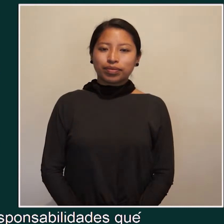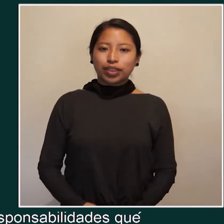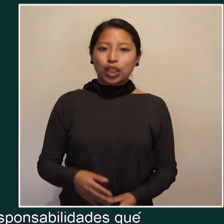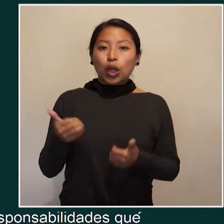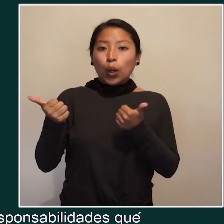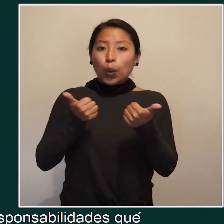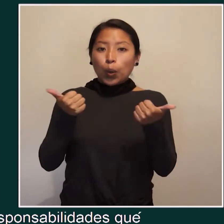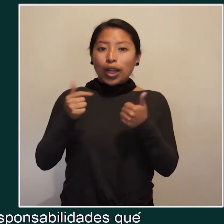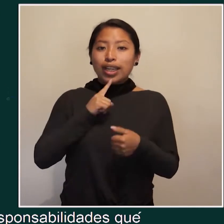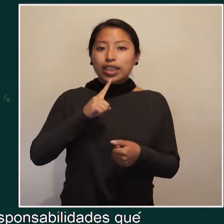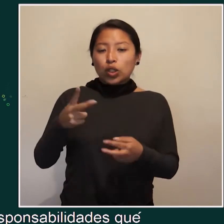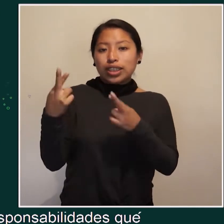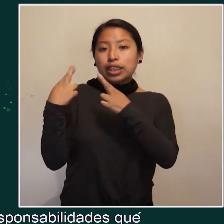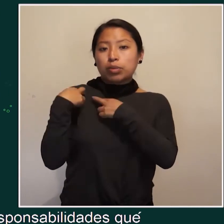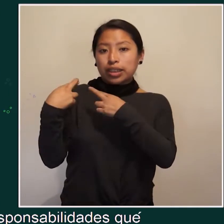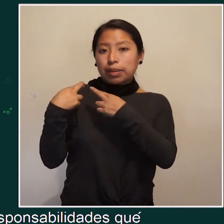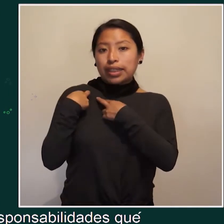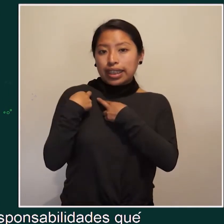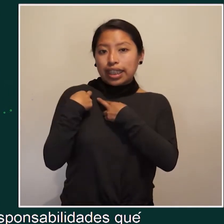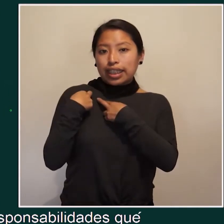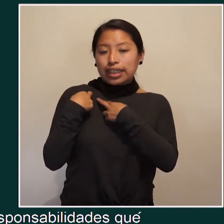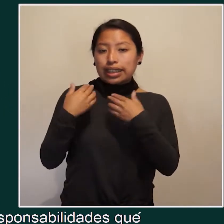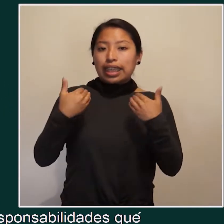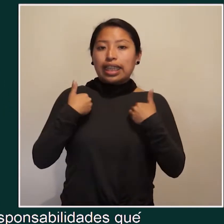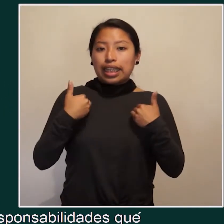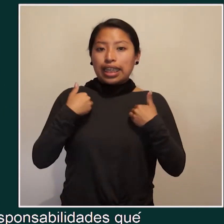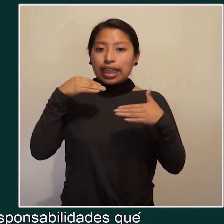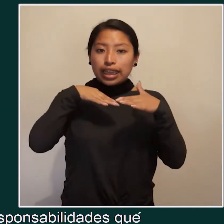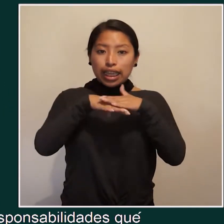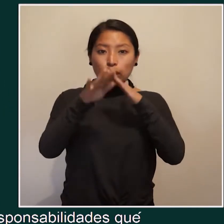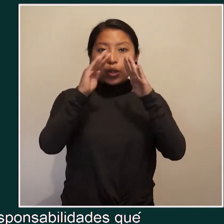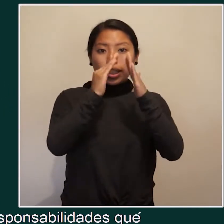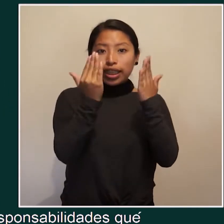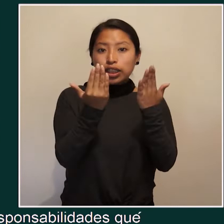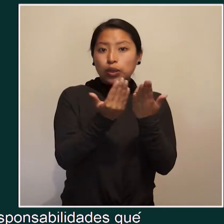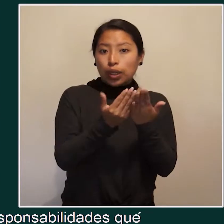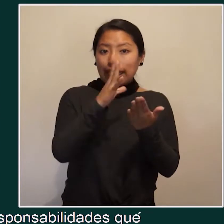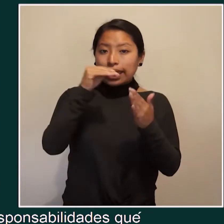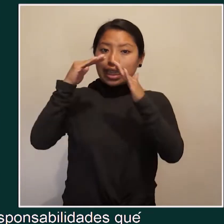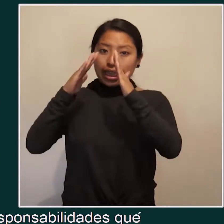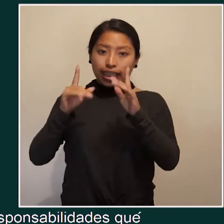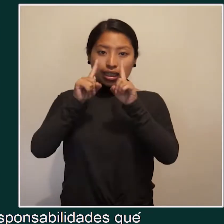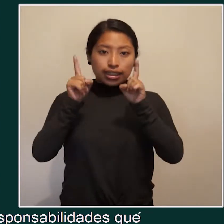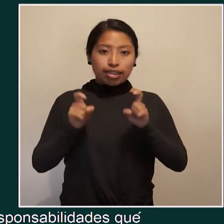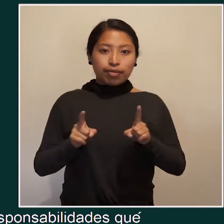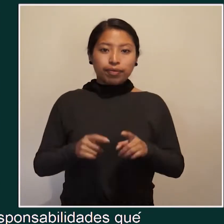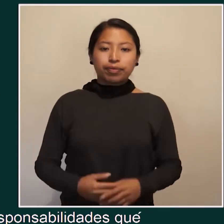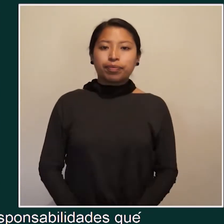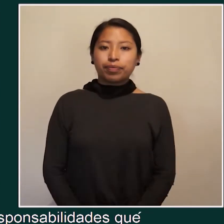¿Cuáles son las responsabilidades que tienen en la unidad educativa y en la casa?